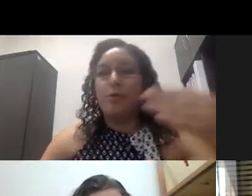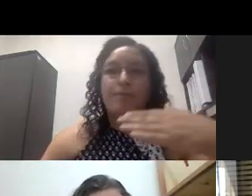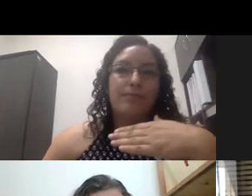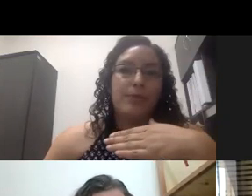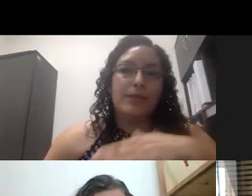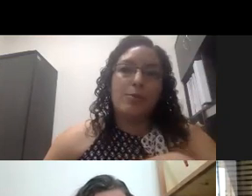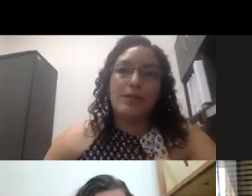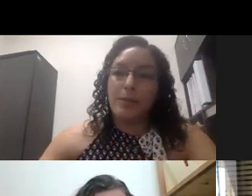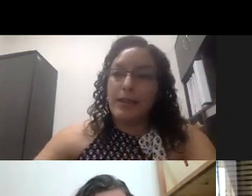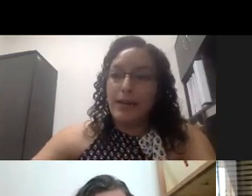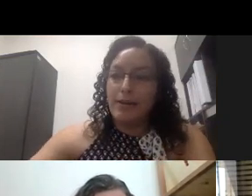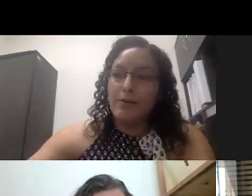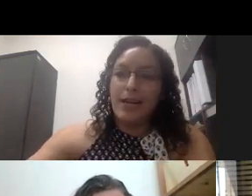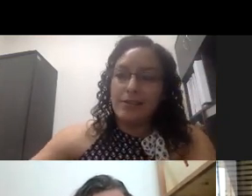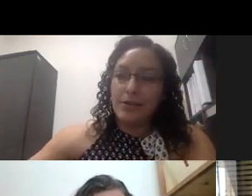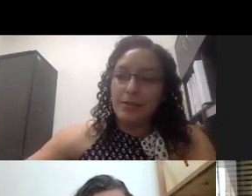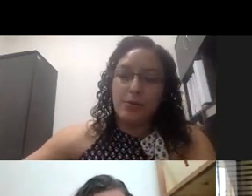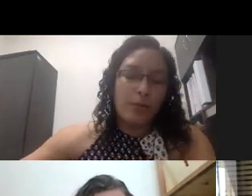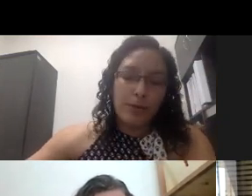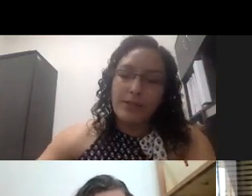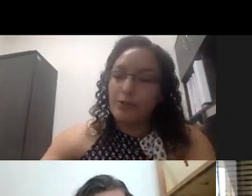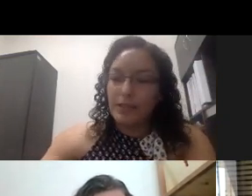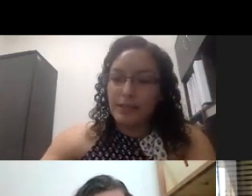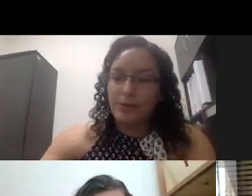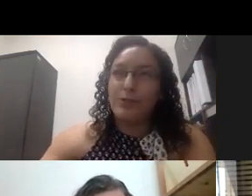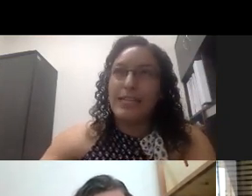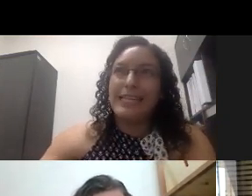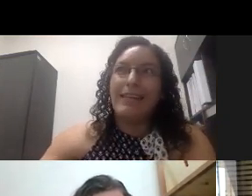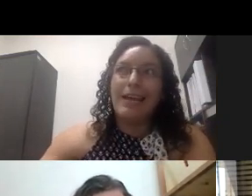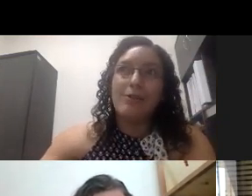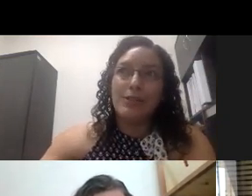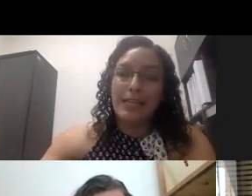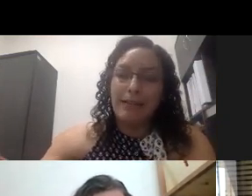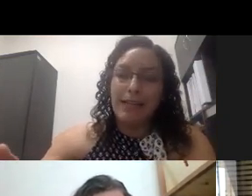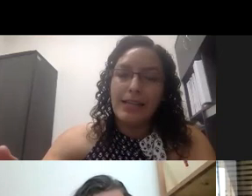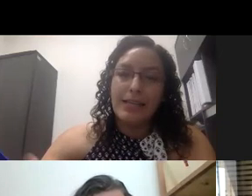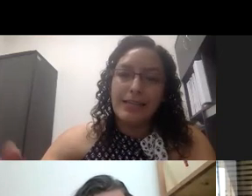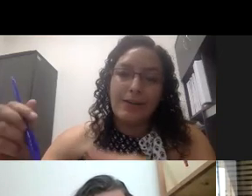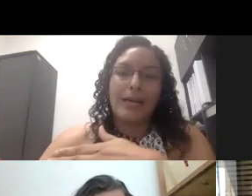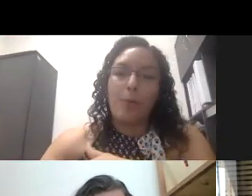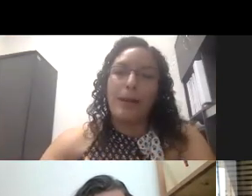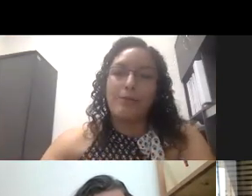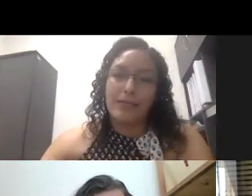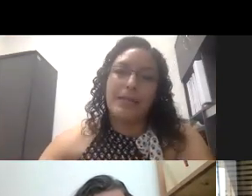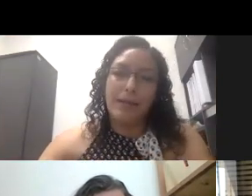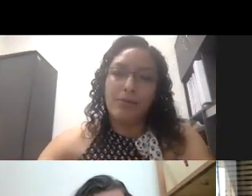pues como les comentaba en una de las sesiones pues no importa sustentabilidad o sostenibilidad sino que cumpla los tres elementos